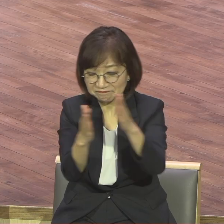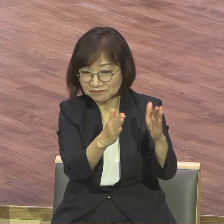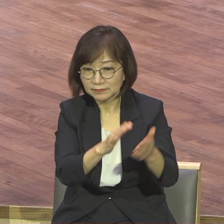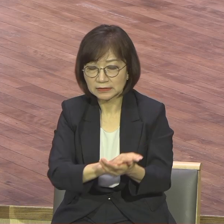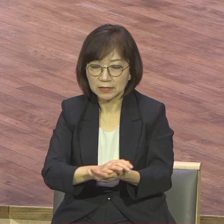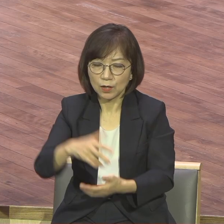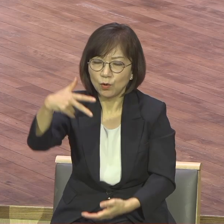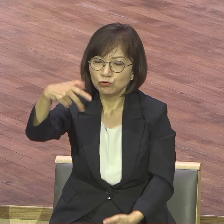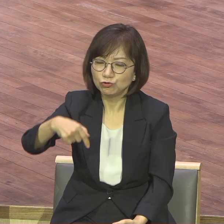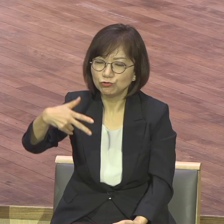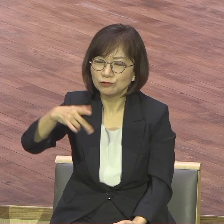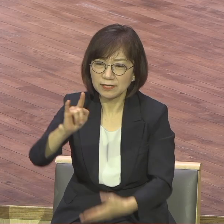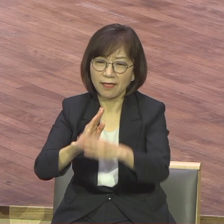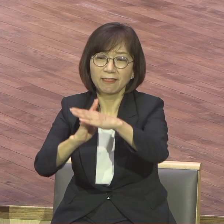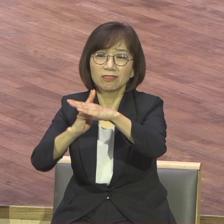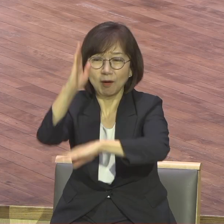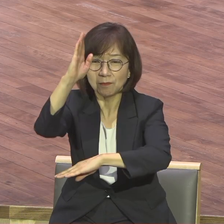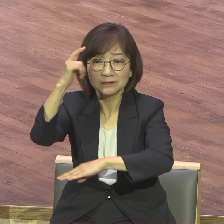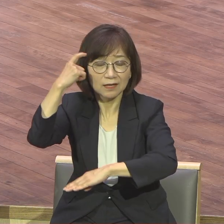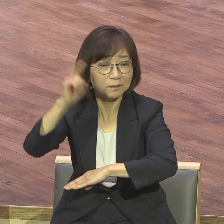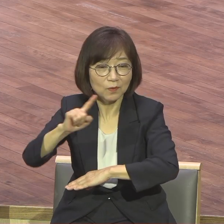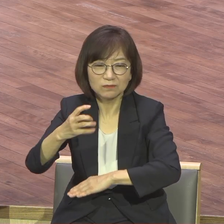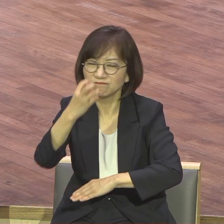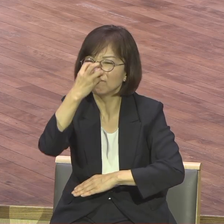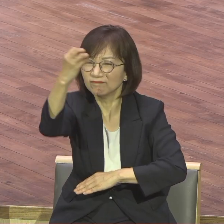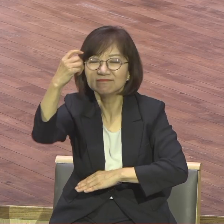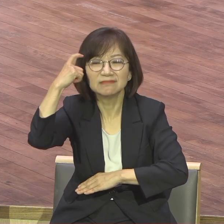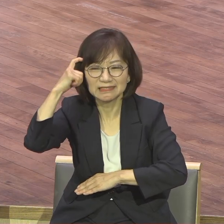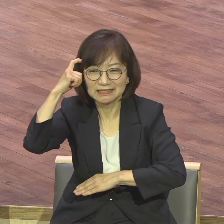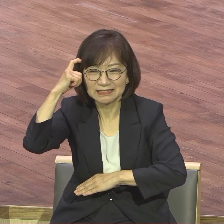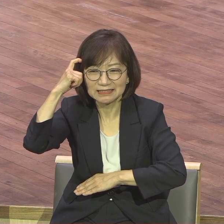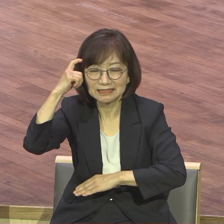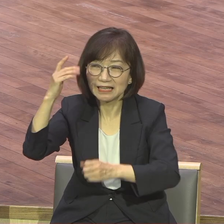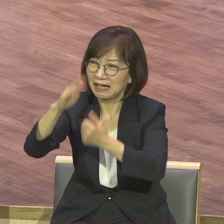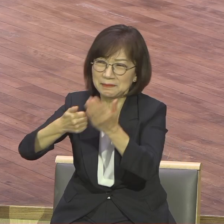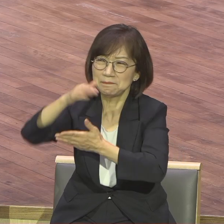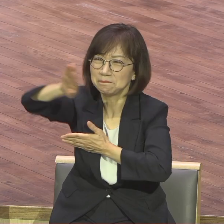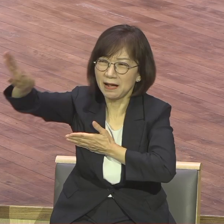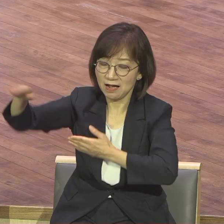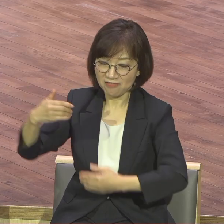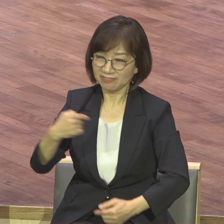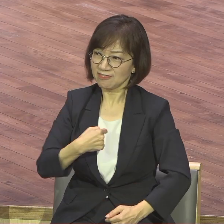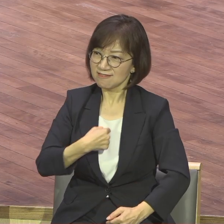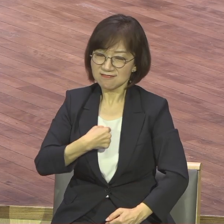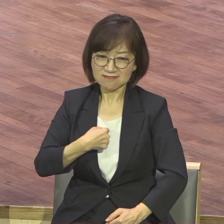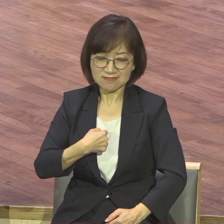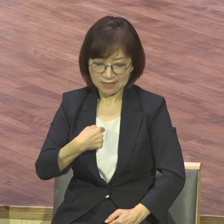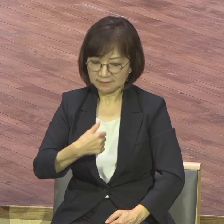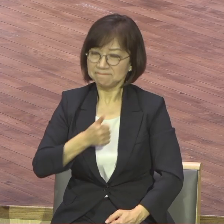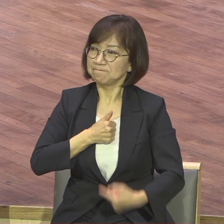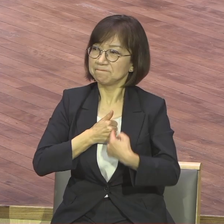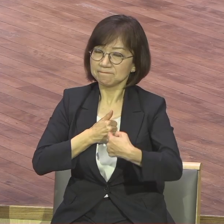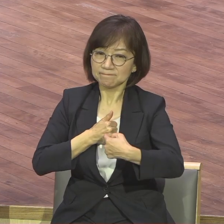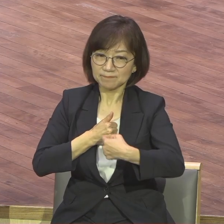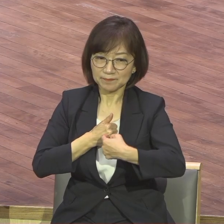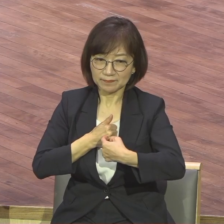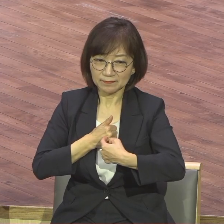모든 주도권이 자격에 있다고 착각하는 겁니다 자격이 있다고 주제에 넘는 생각